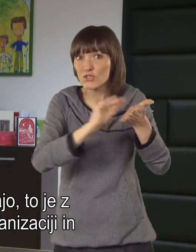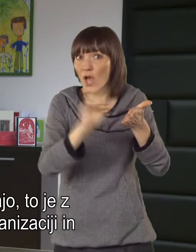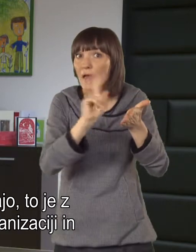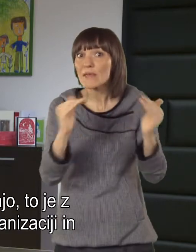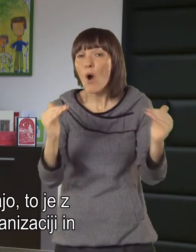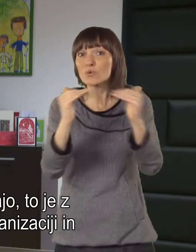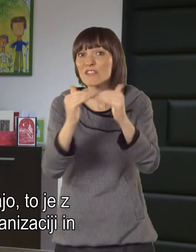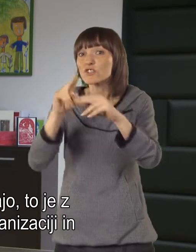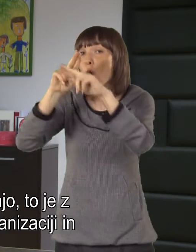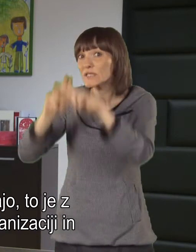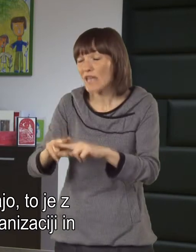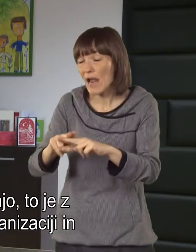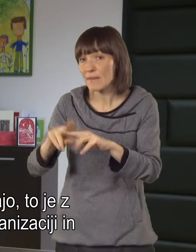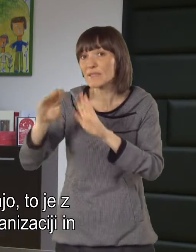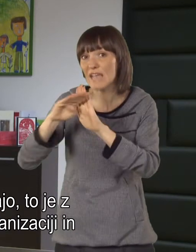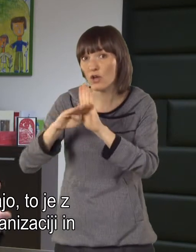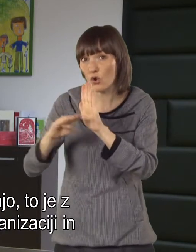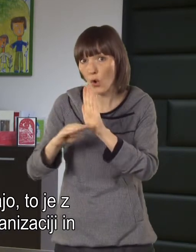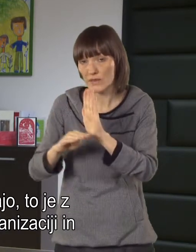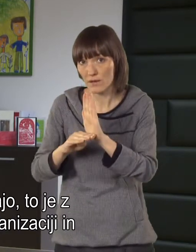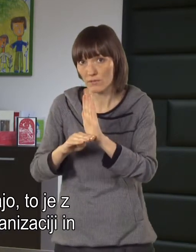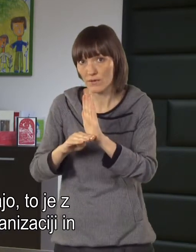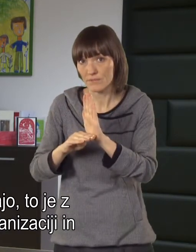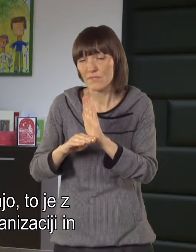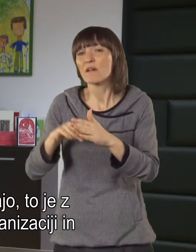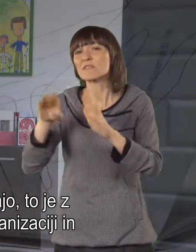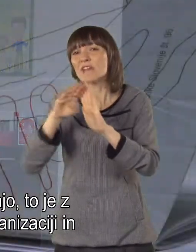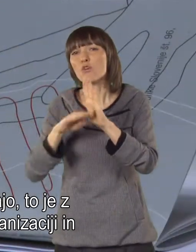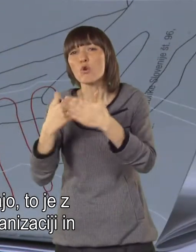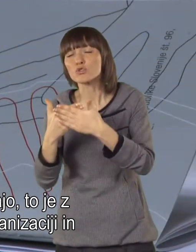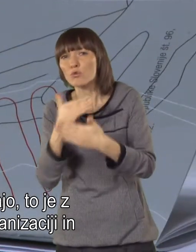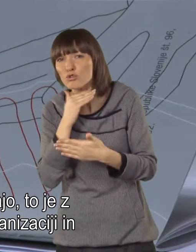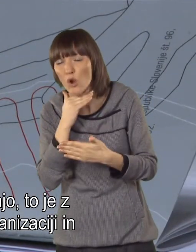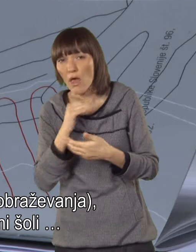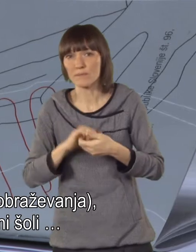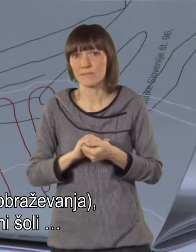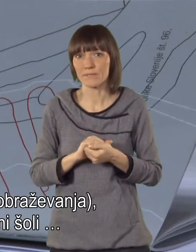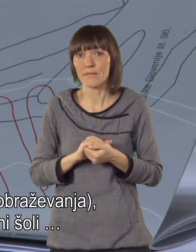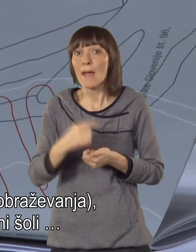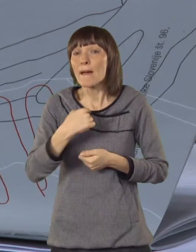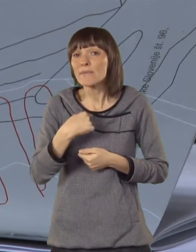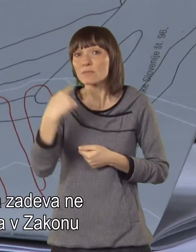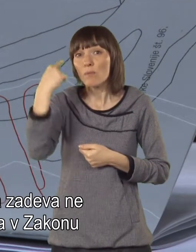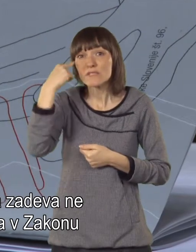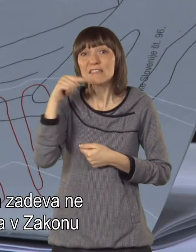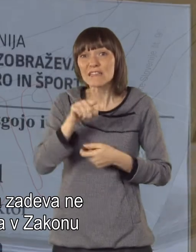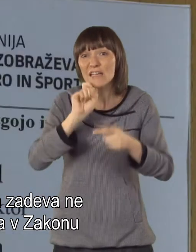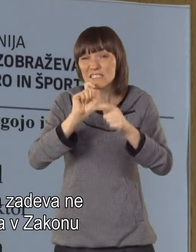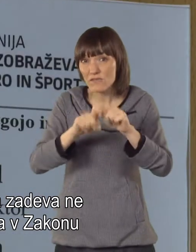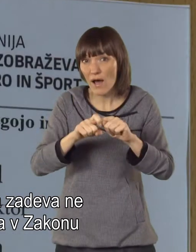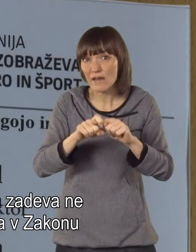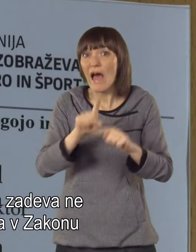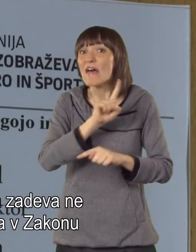našimi področnimi zrkenodaja. To se pravi zakon o Zofiji, zakon o osnovni šoli. Mi smo mnenja, da